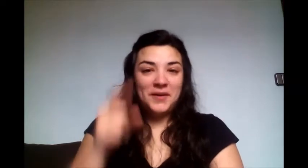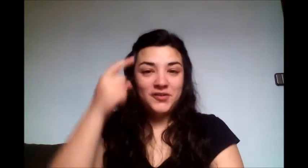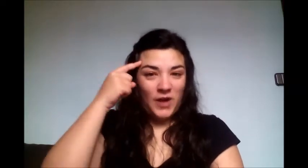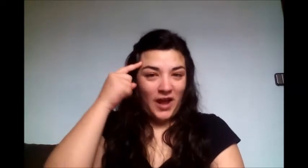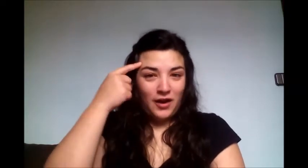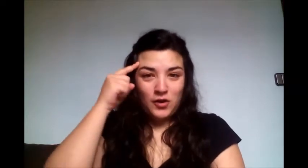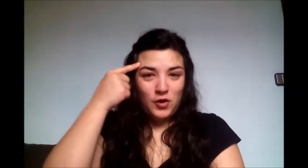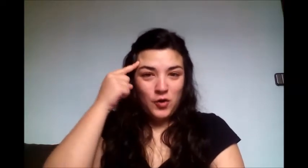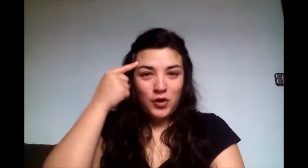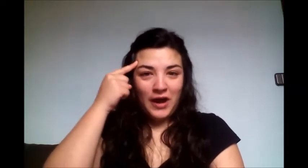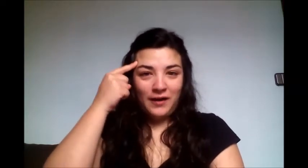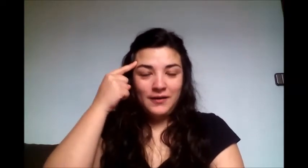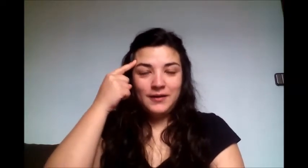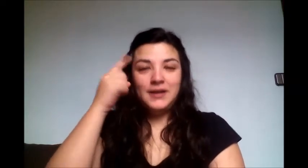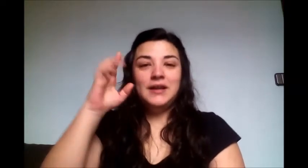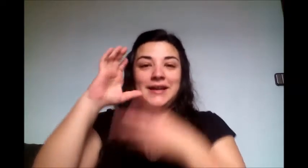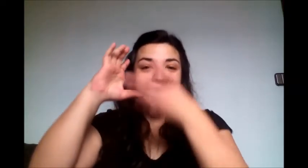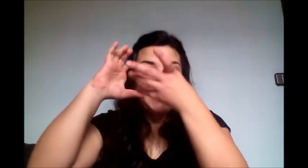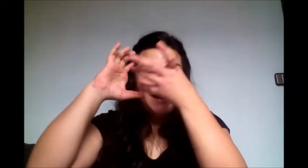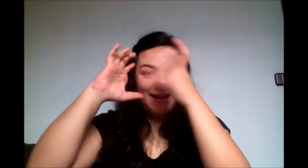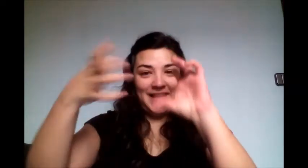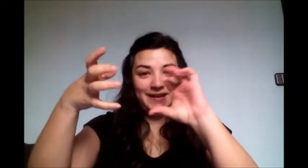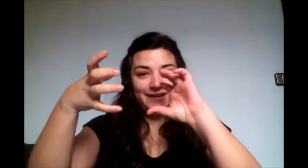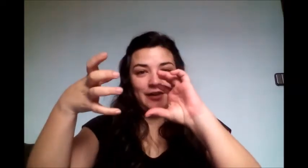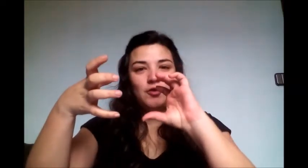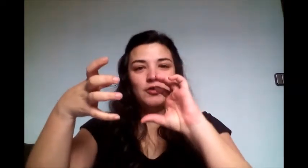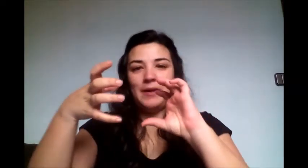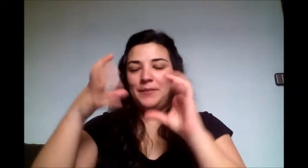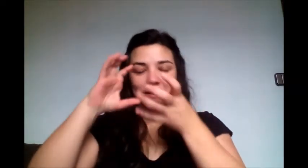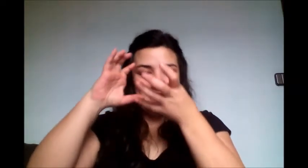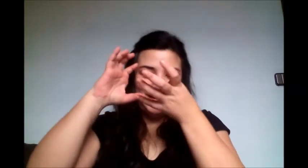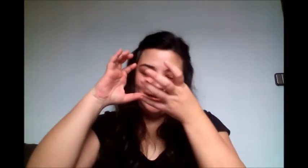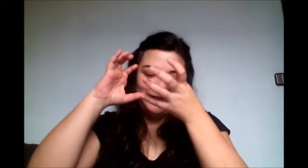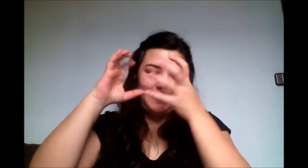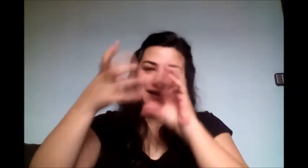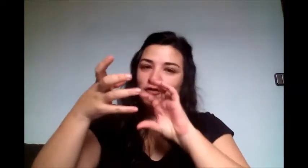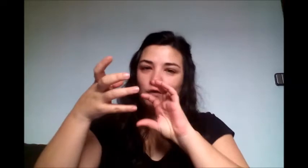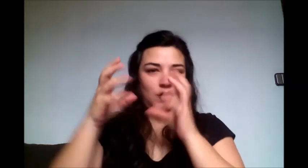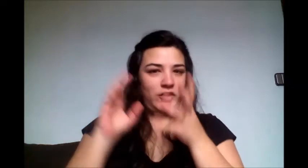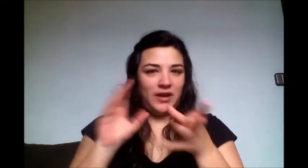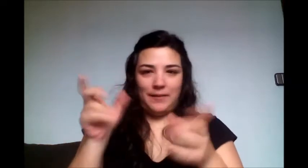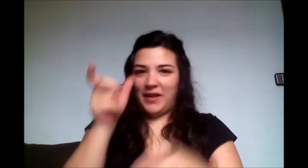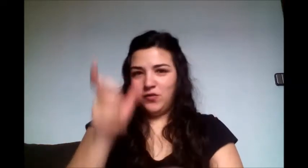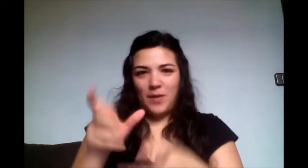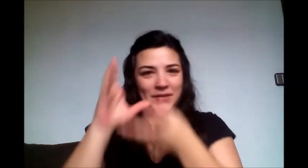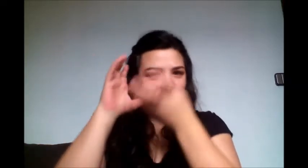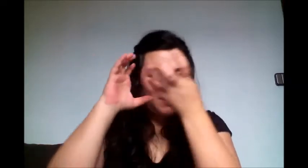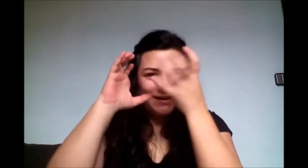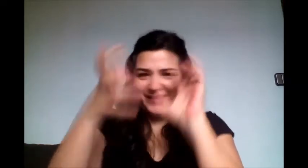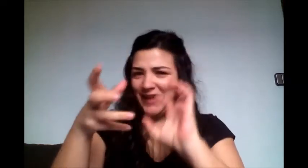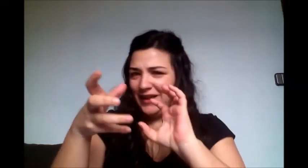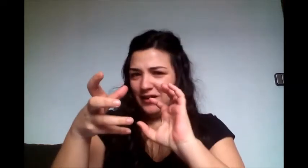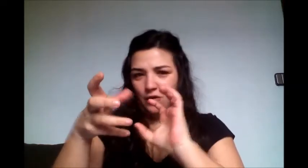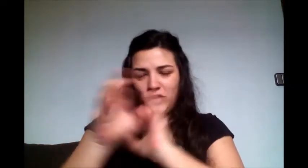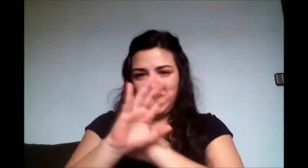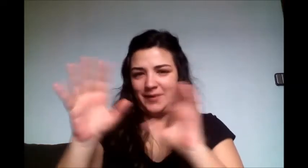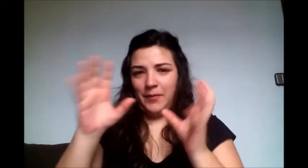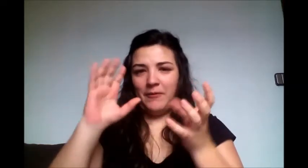una persona loca, este loco también, este ya es un loco de remate, una persona que está loquísima,